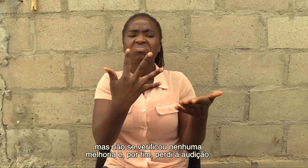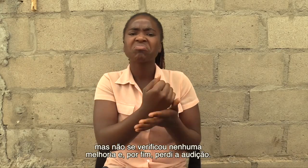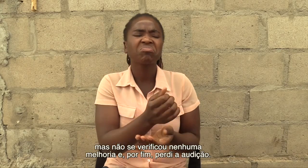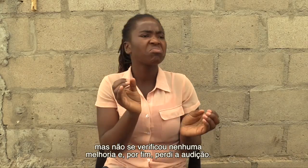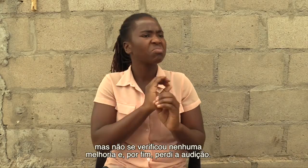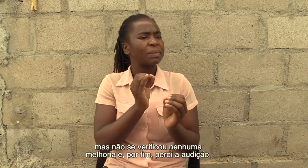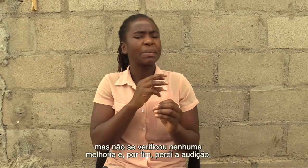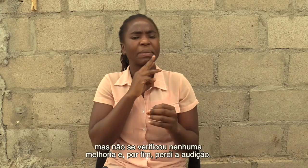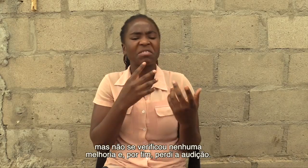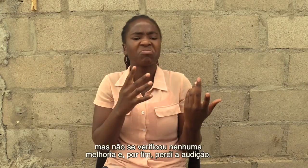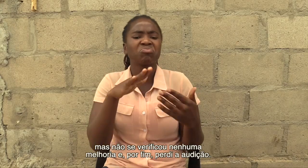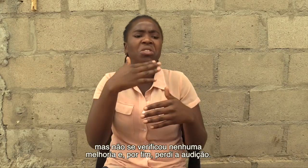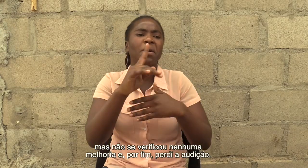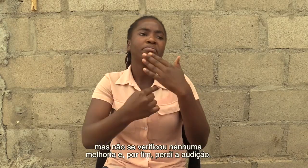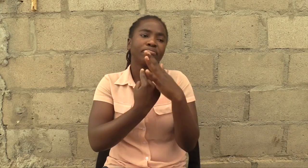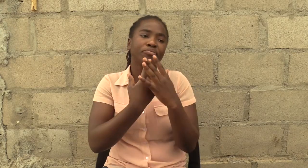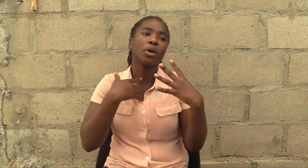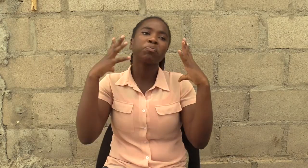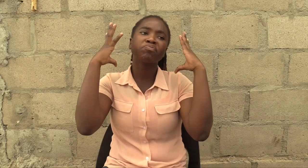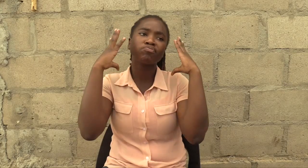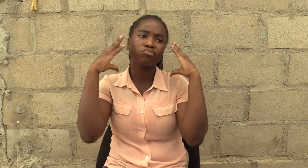e por fim procedia a audição.